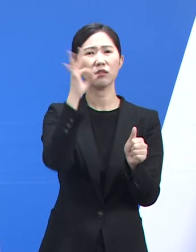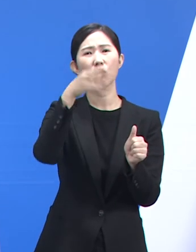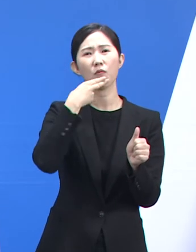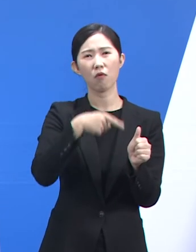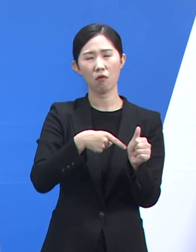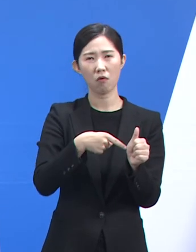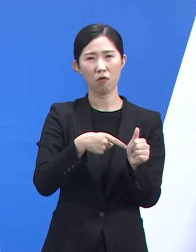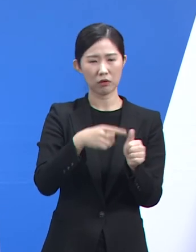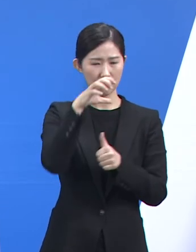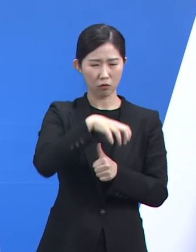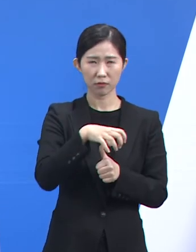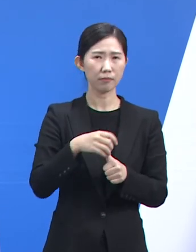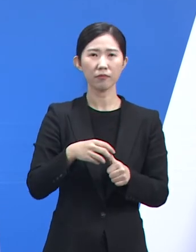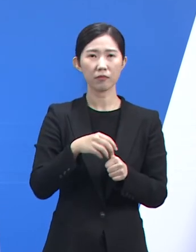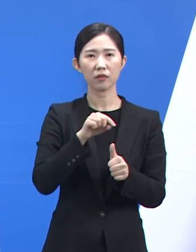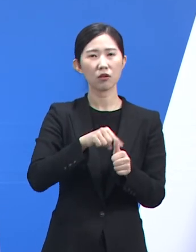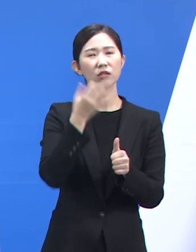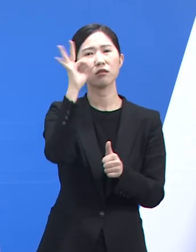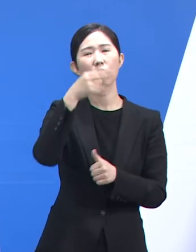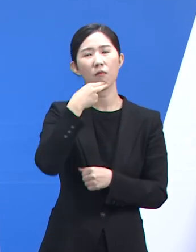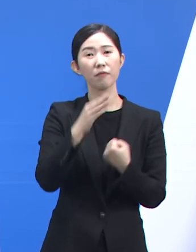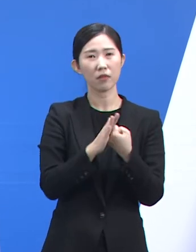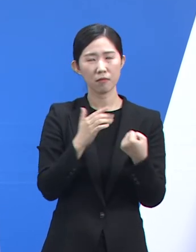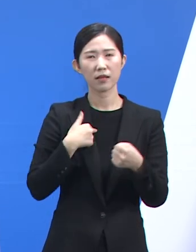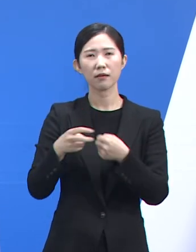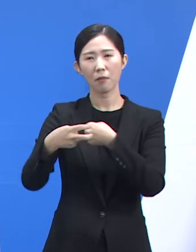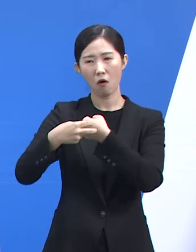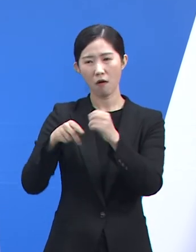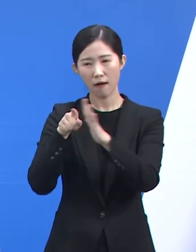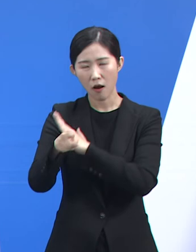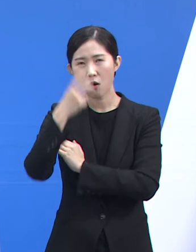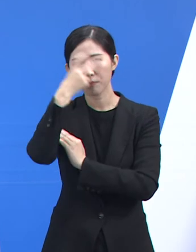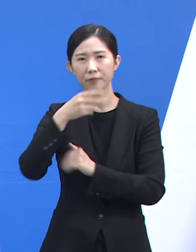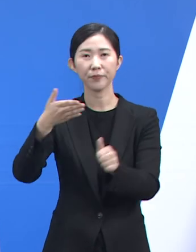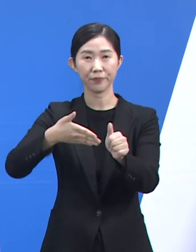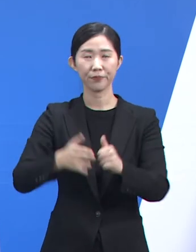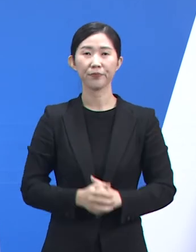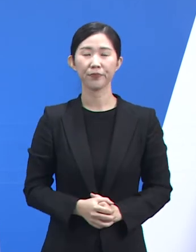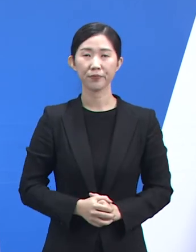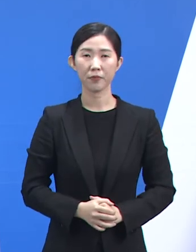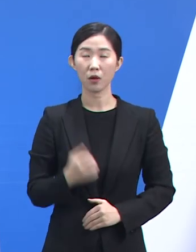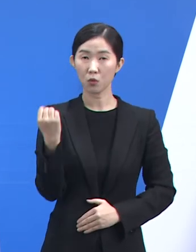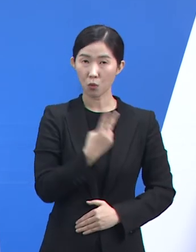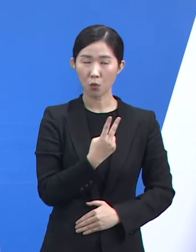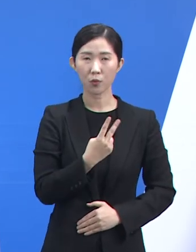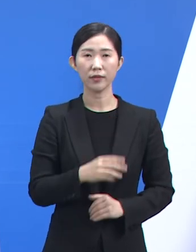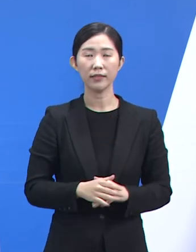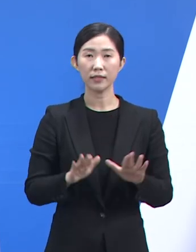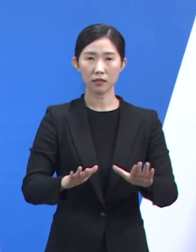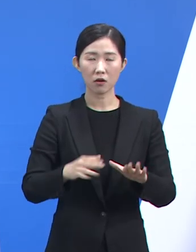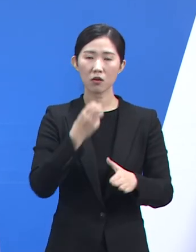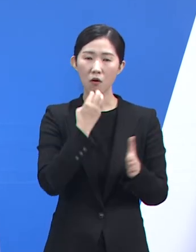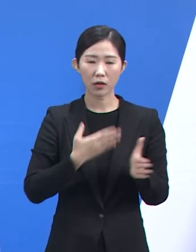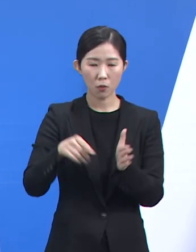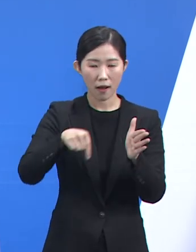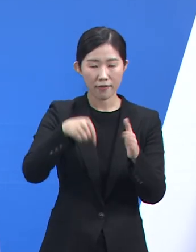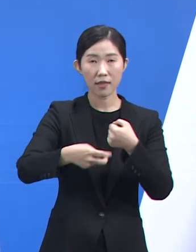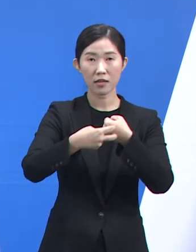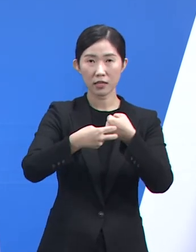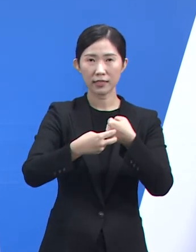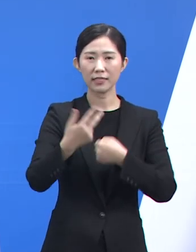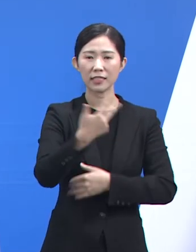참고 바라시기 바랍니다. 현재 도내의 병원 7,768개소 중